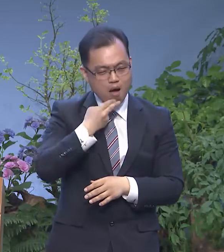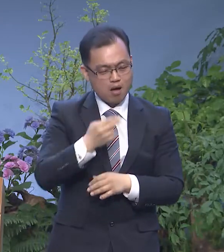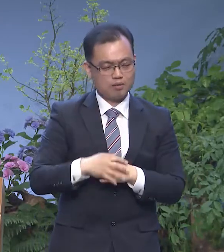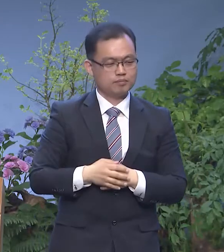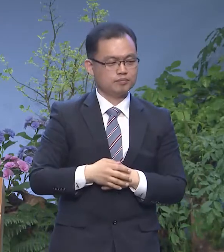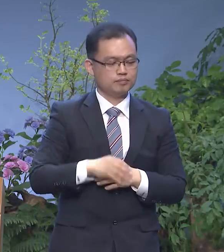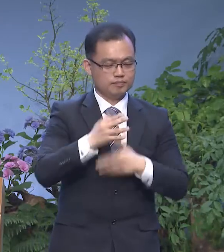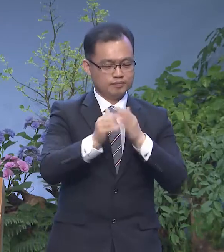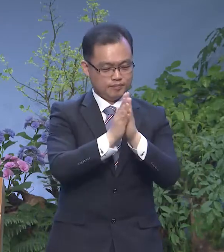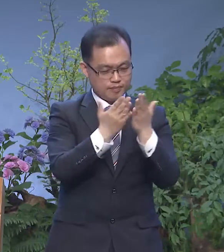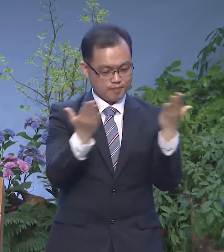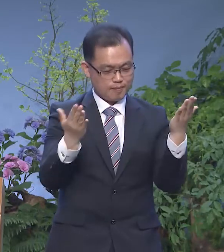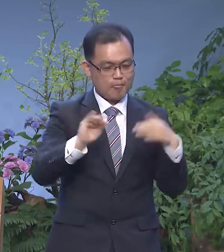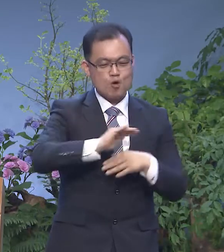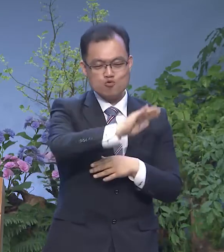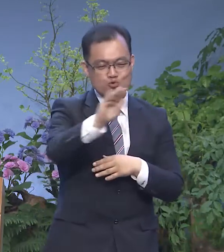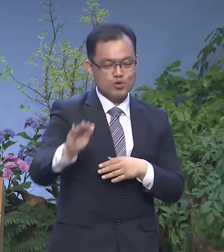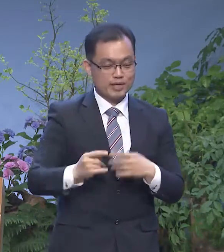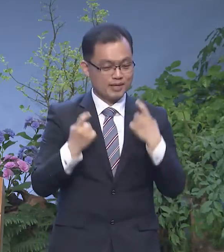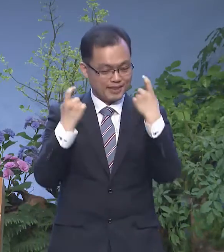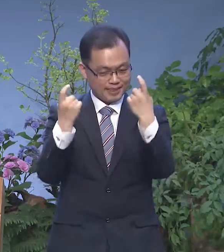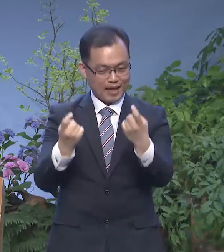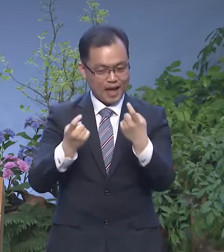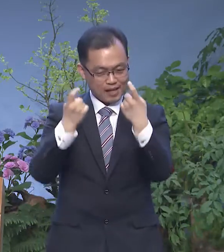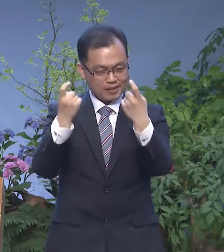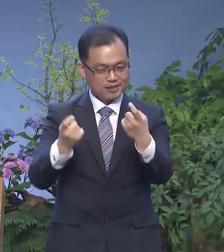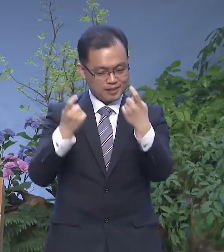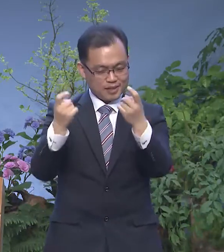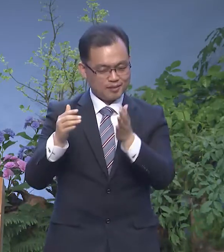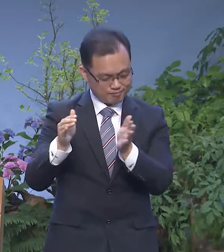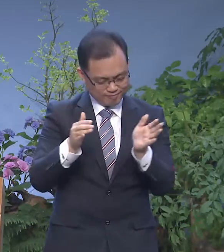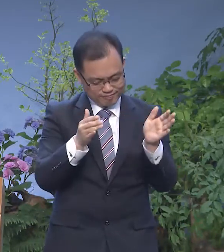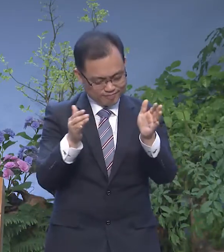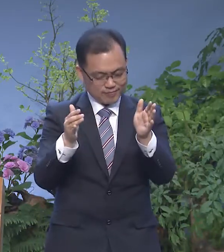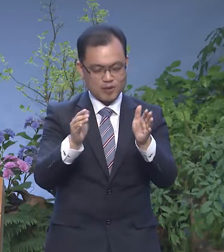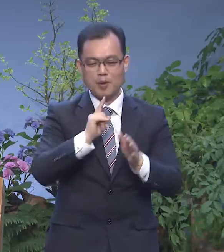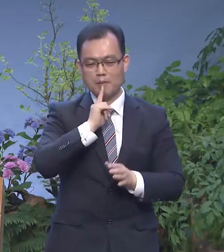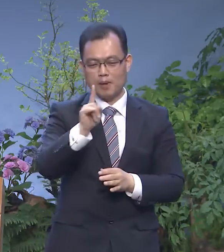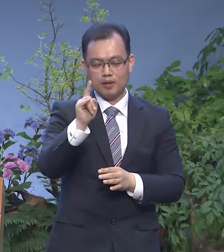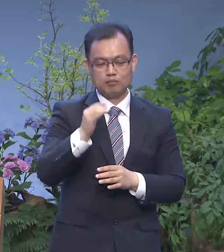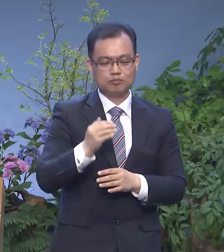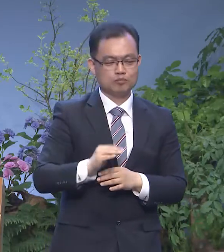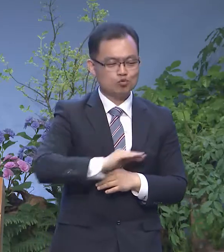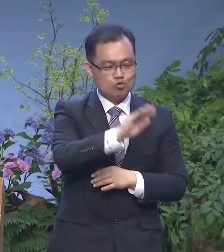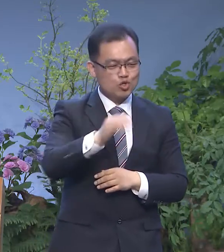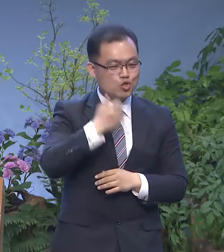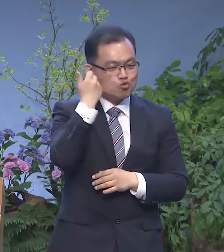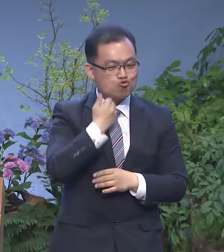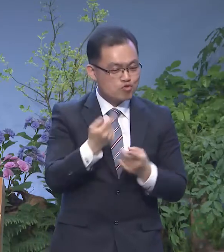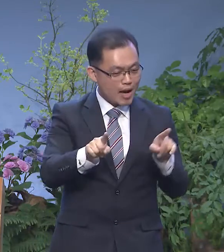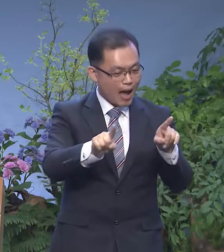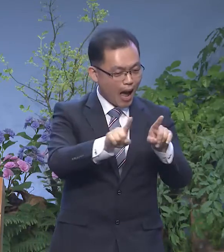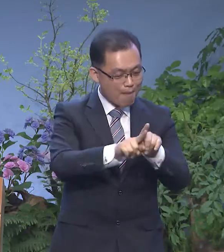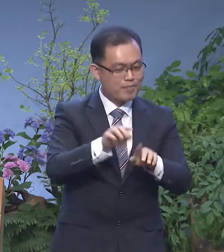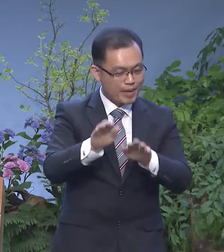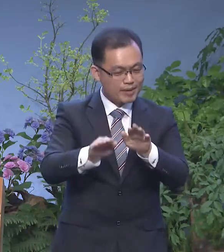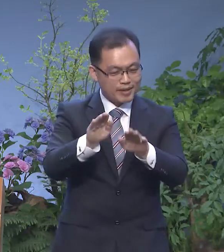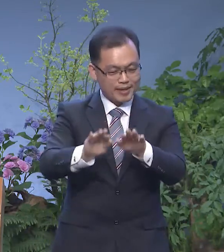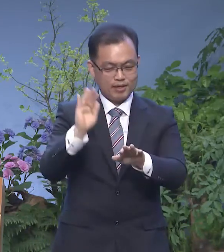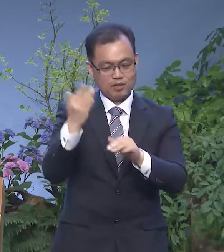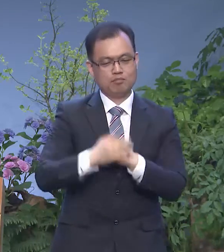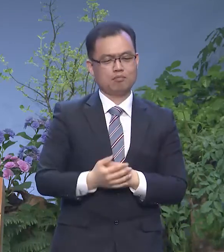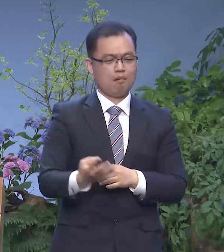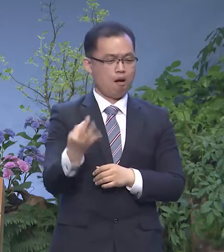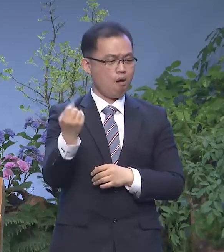하여금 나그네여 술래의 길이라고 했습니다 우리는 누군가가 함께 이 길을 걸어가야 됩니다 얼마